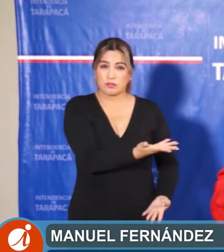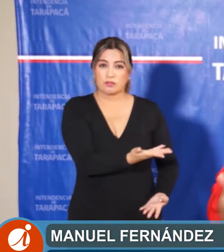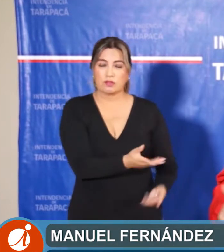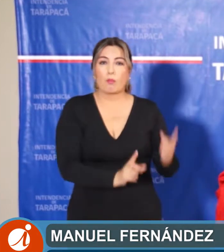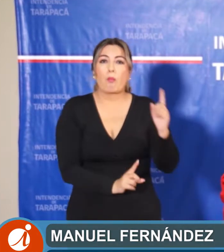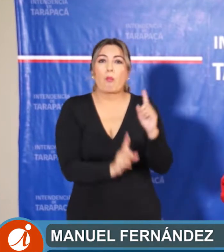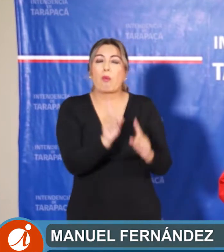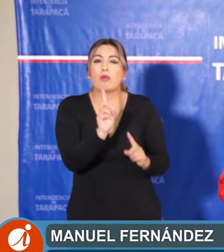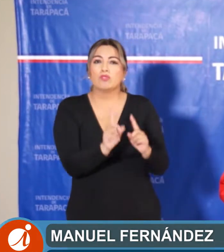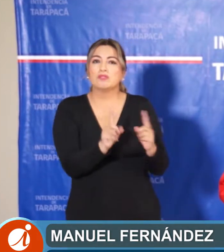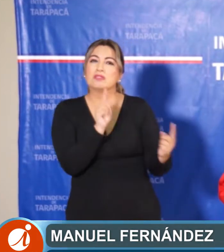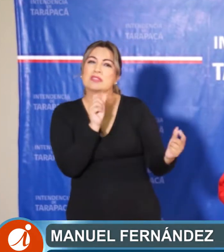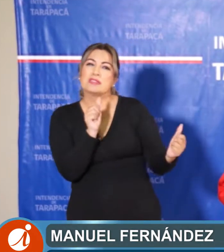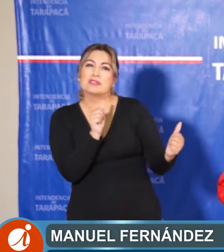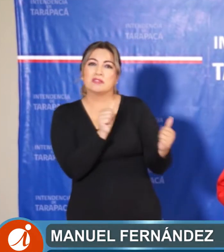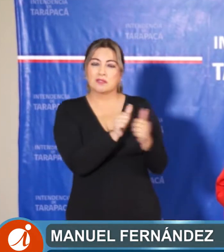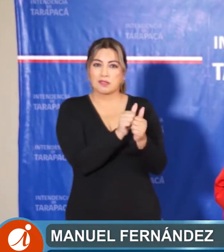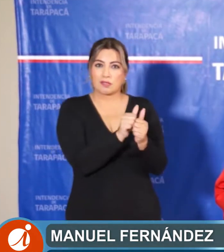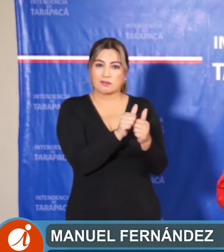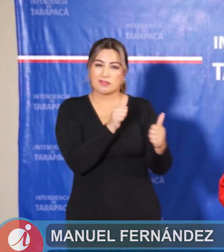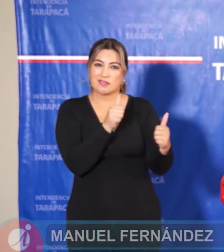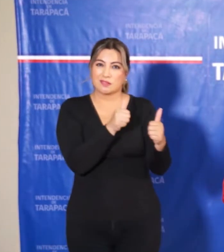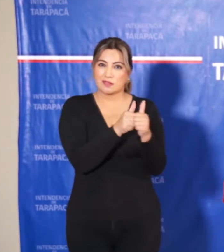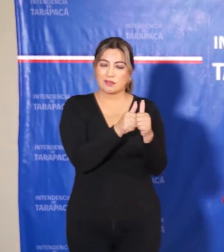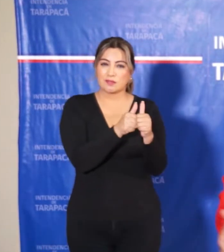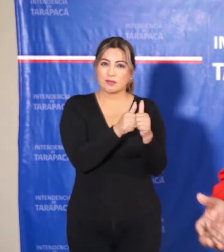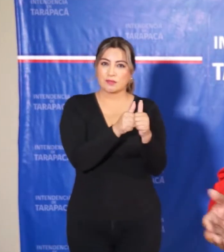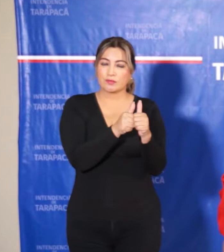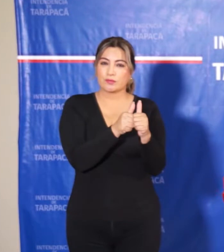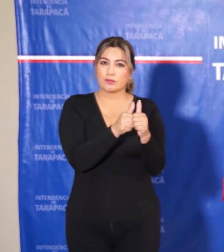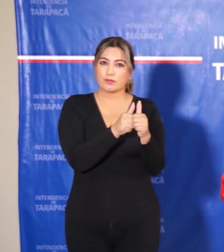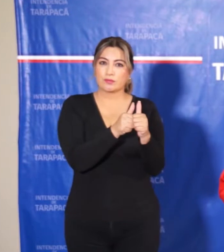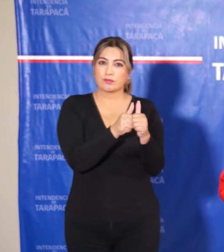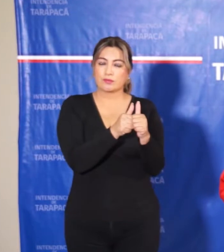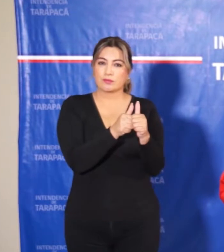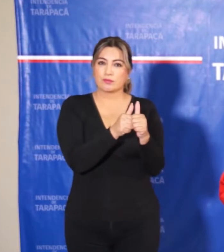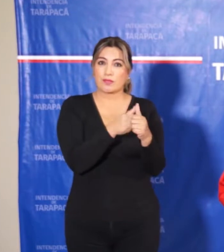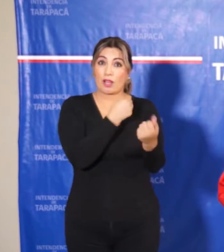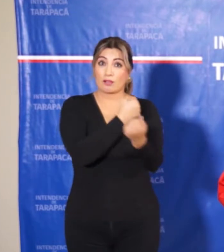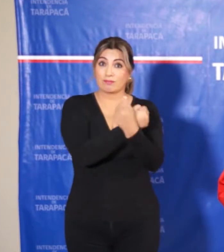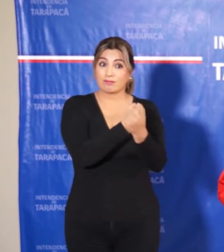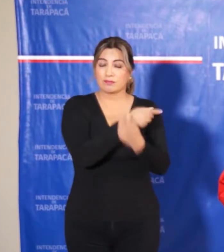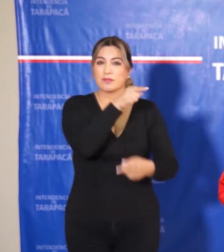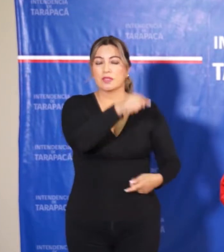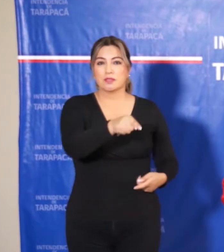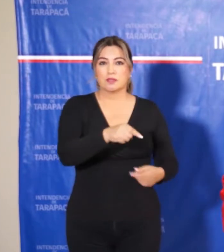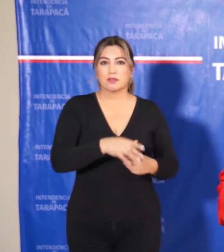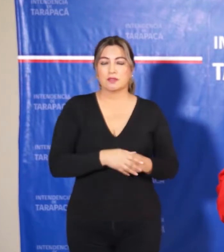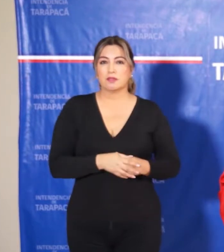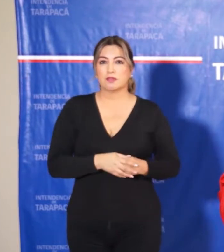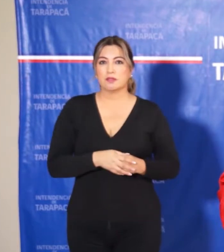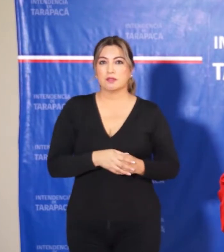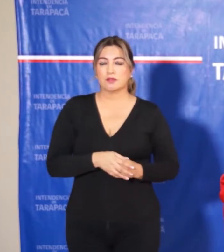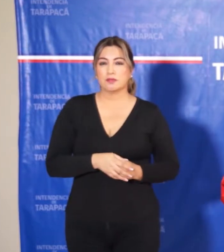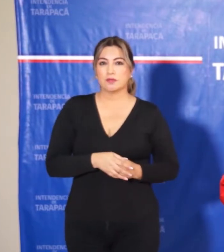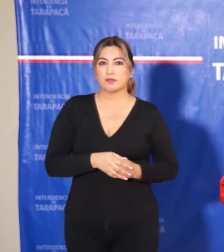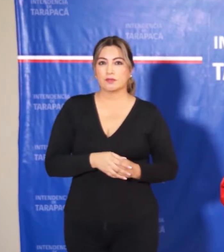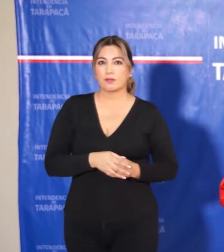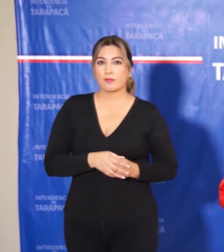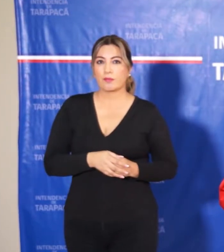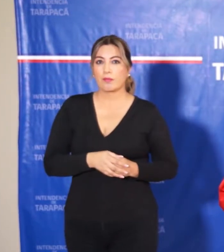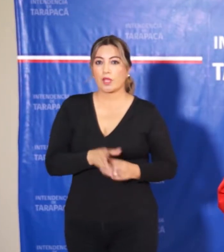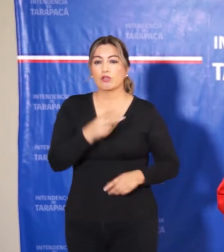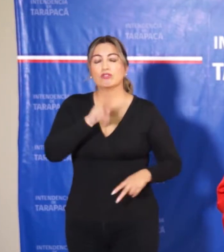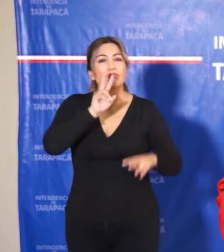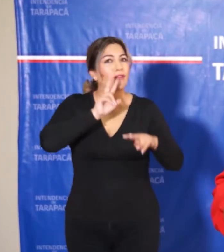pudieran tener alguna aproximación con la población penal. En ese sentido, esa actividad